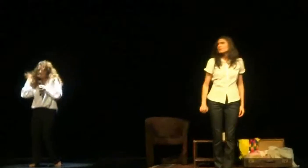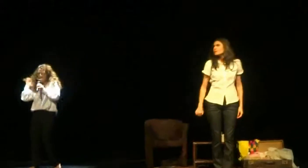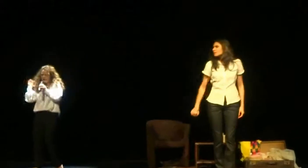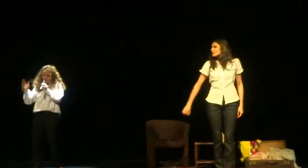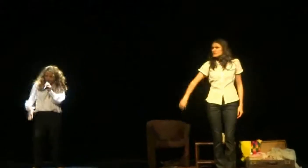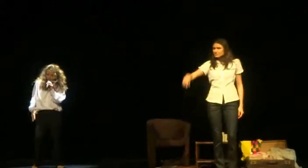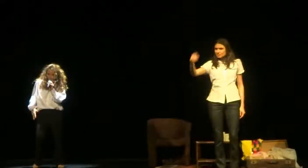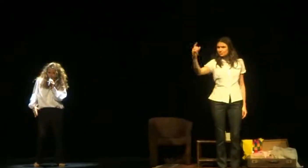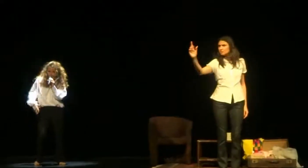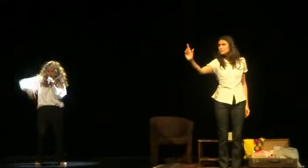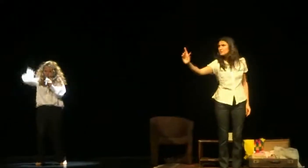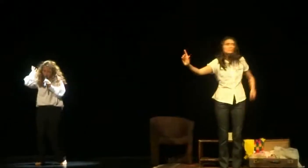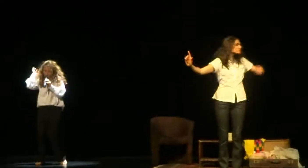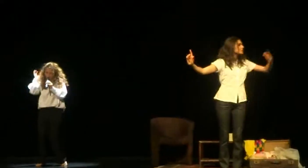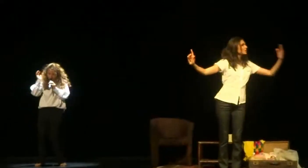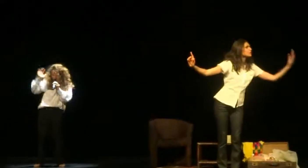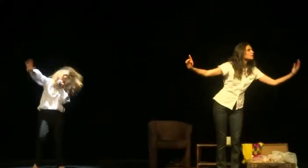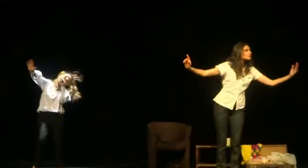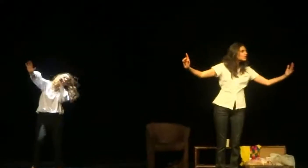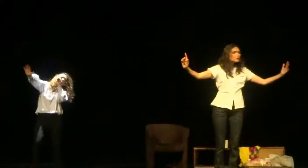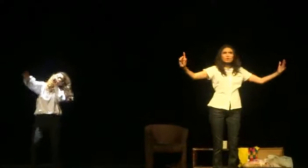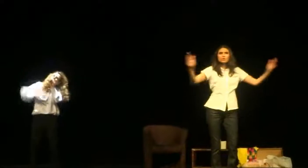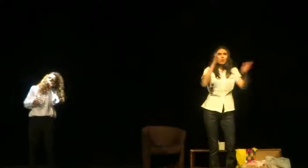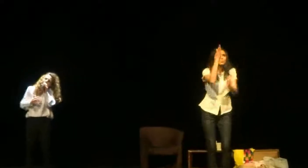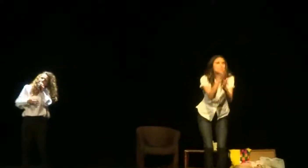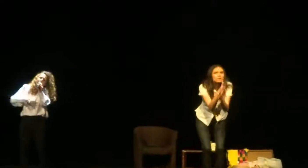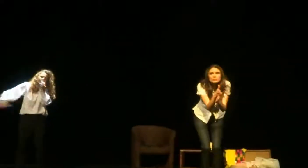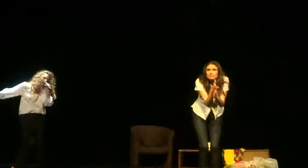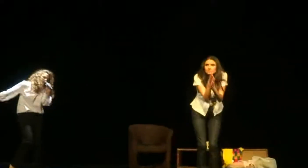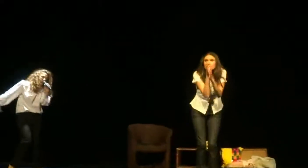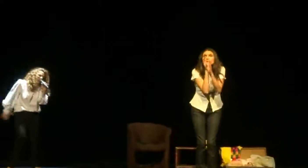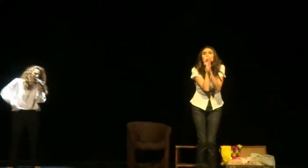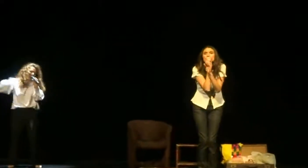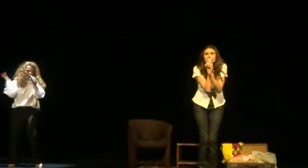Car entre étoiles, un secret fait ombrage